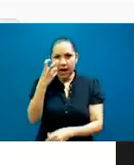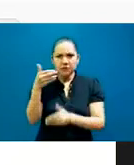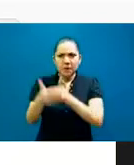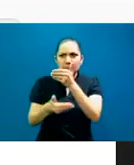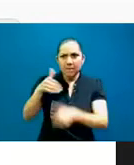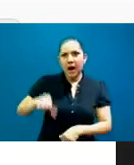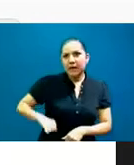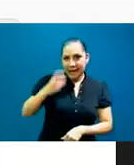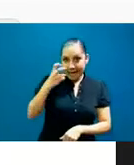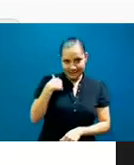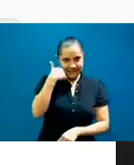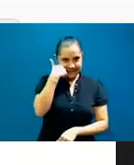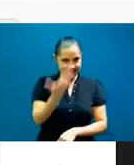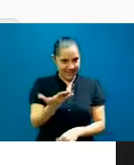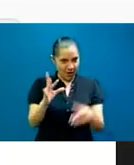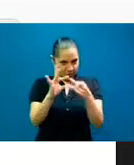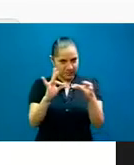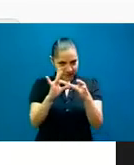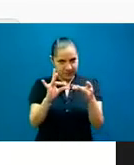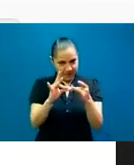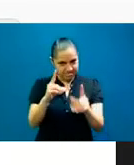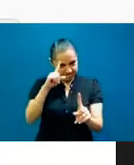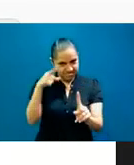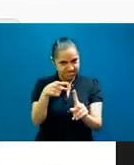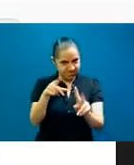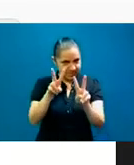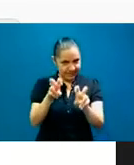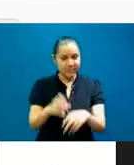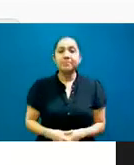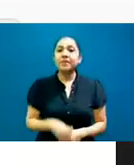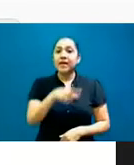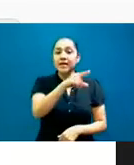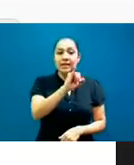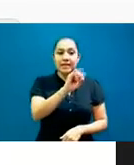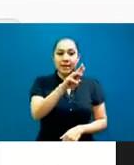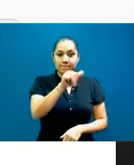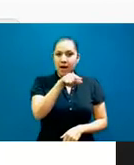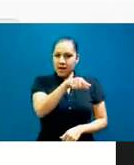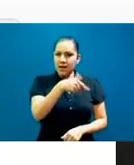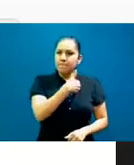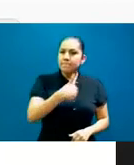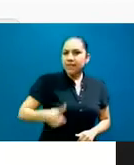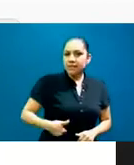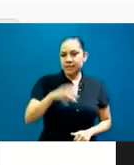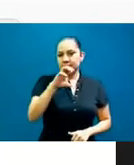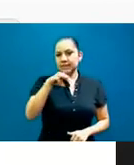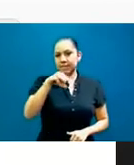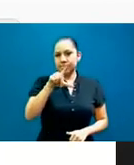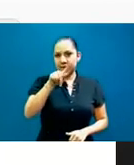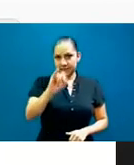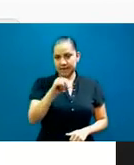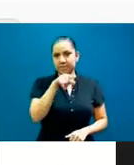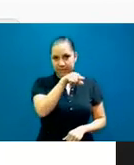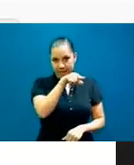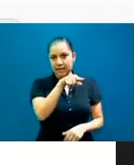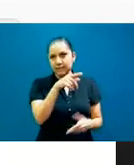Bueno, logramos una sinergia muy padre con Irma, la presidenta del CEMELTI. Ahorita ella me parece